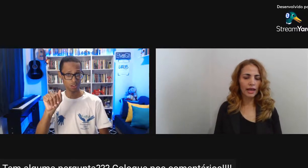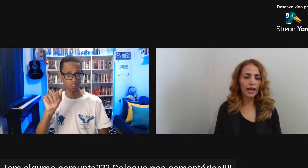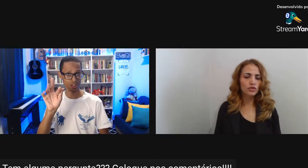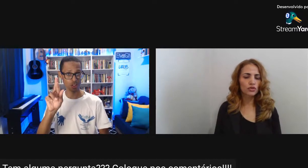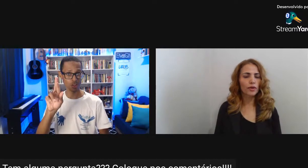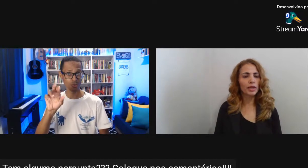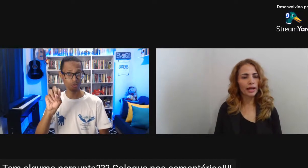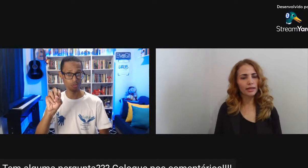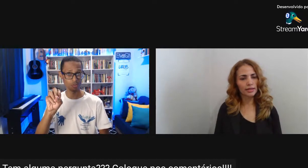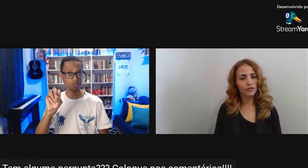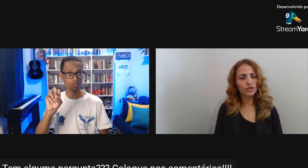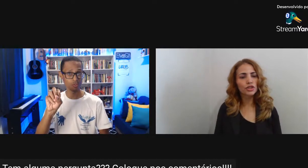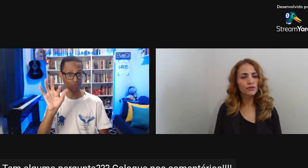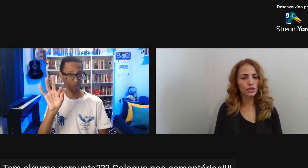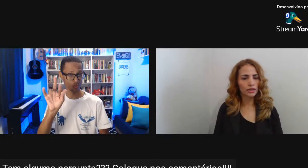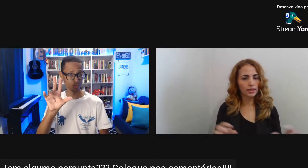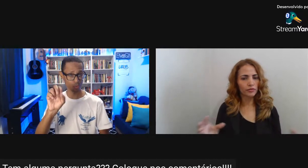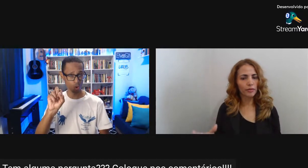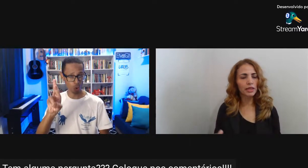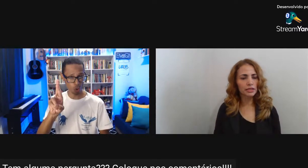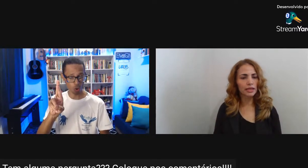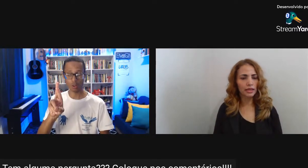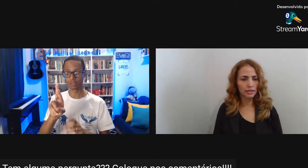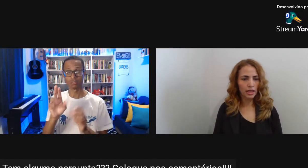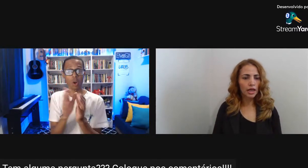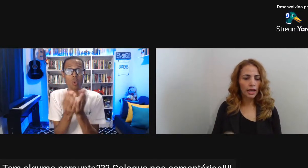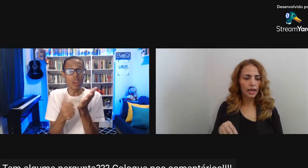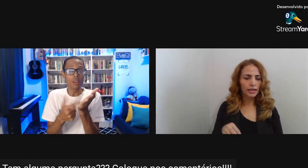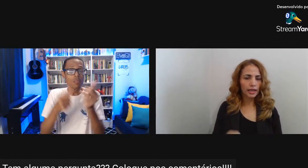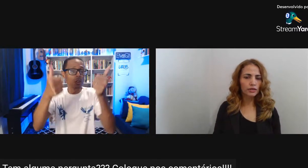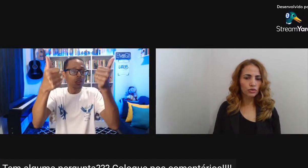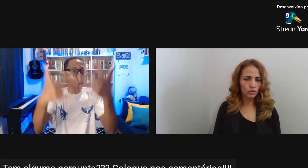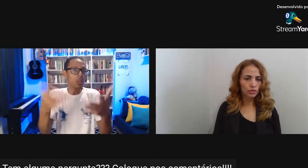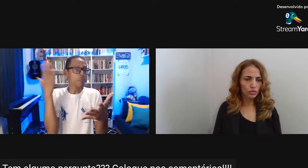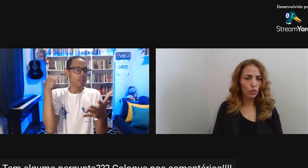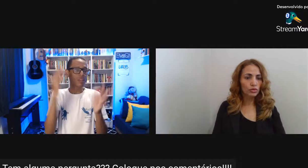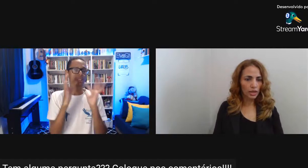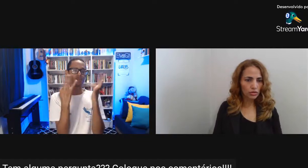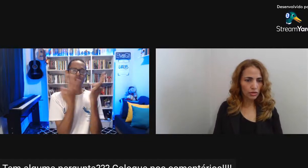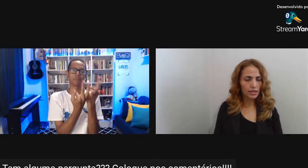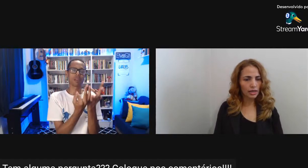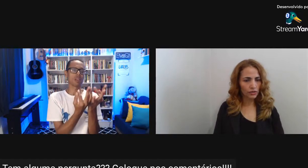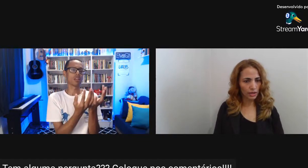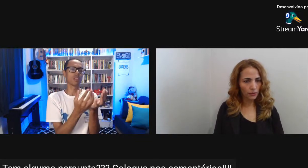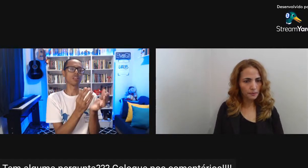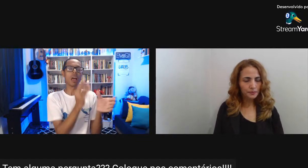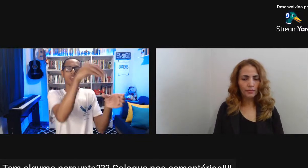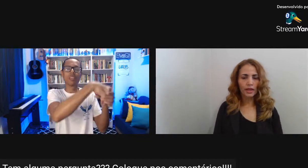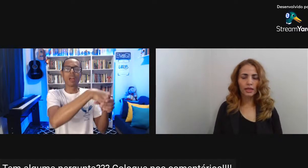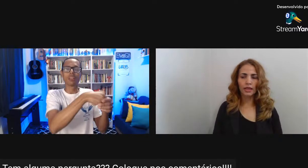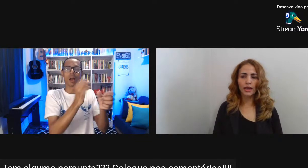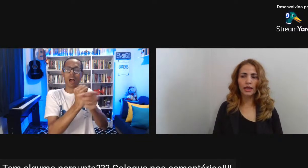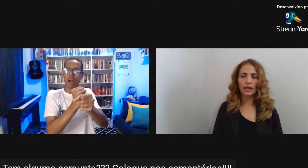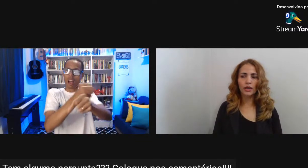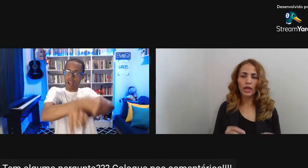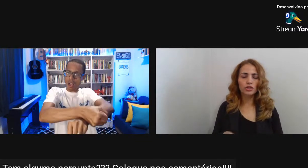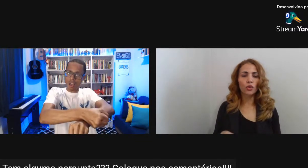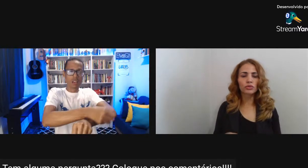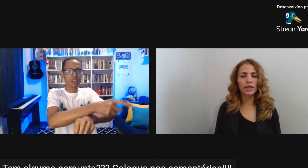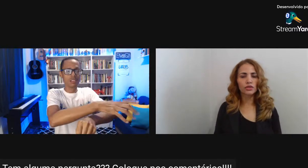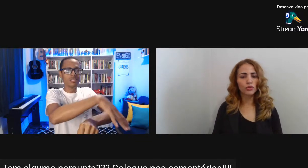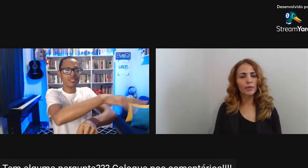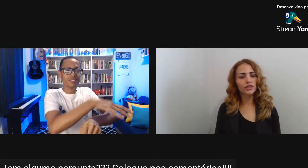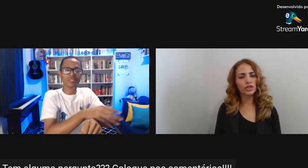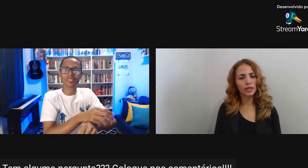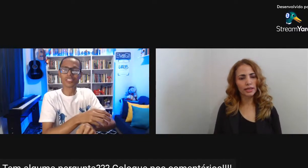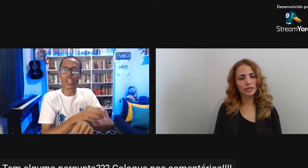Laços familiares Afetivos Entre famílias negras Dentro do contexto Da escravidão Que esse